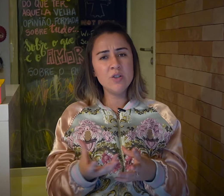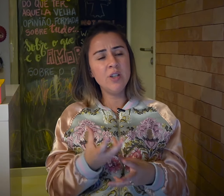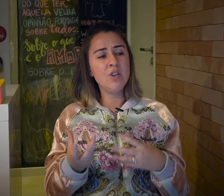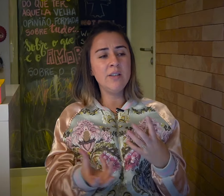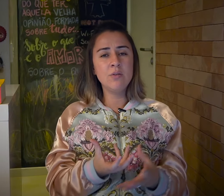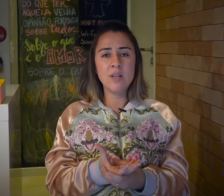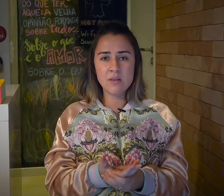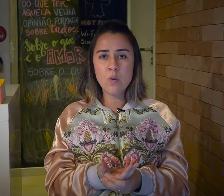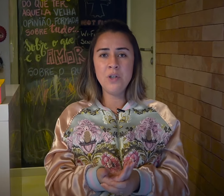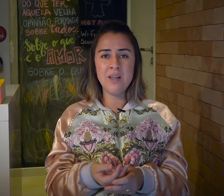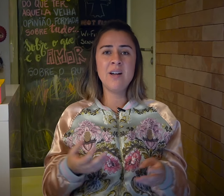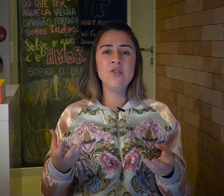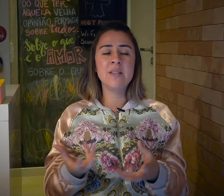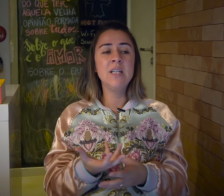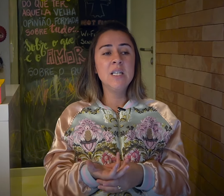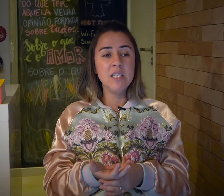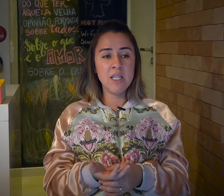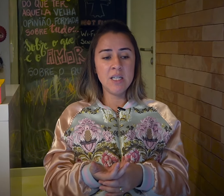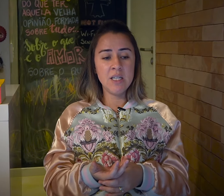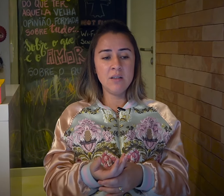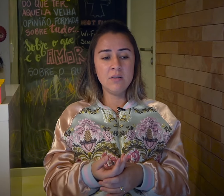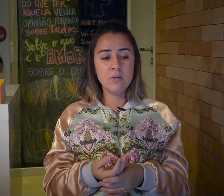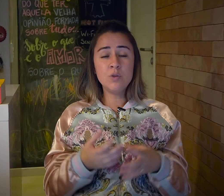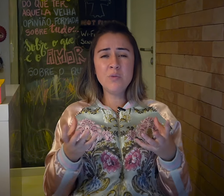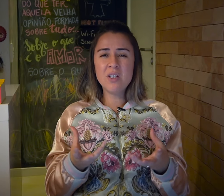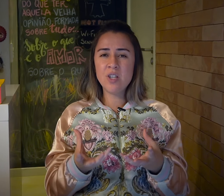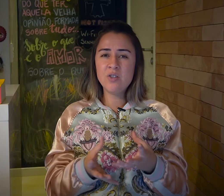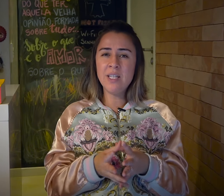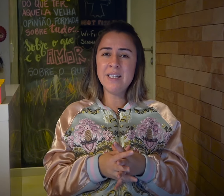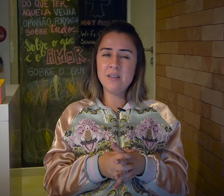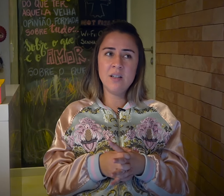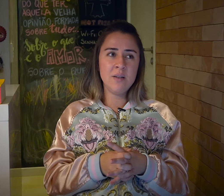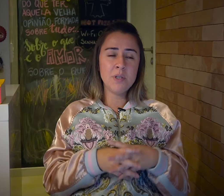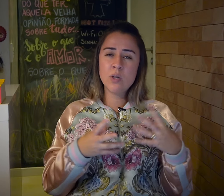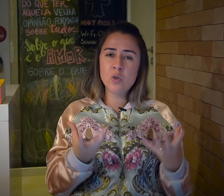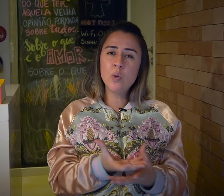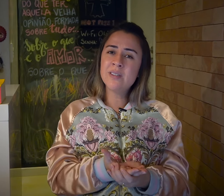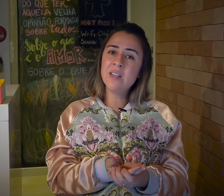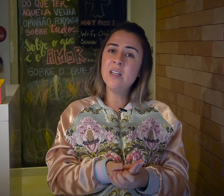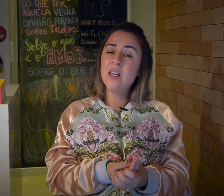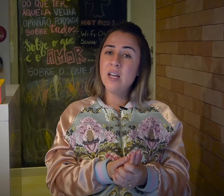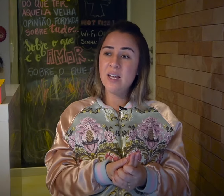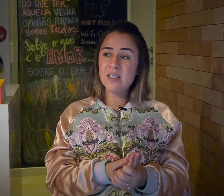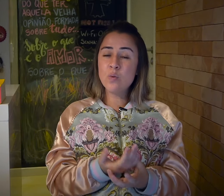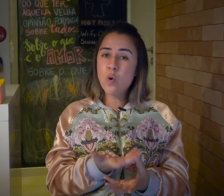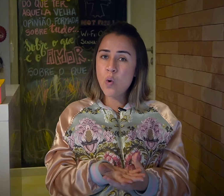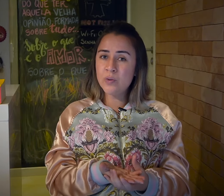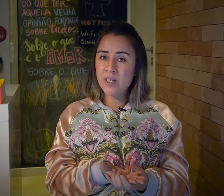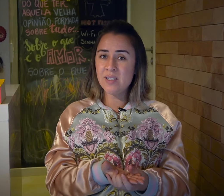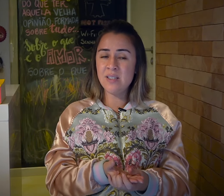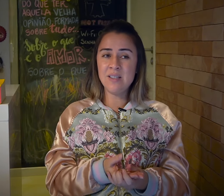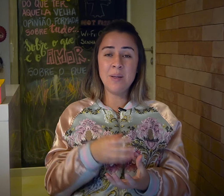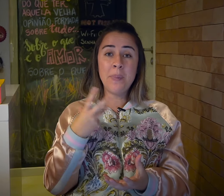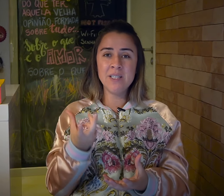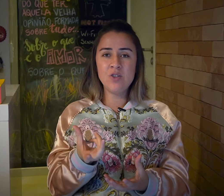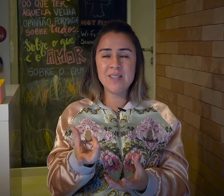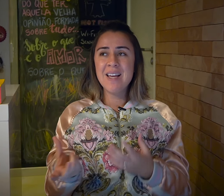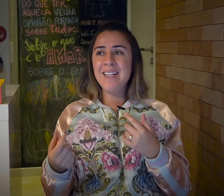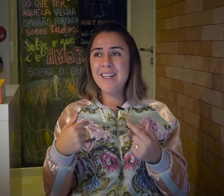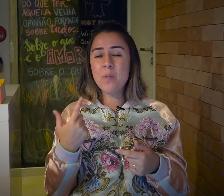gente ali dentro dessas comunidades, né? Como tem muita gente ali, pessoas surdas que são contra esses implantes. E aí, é uma